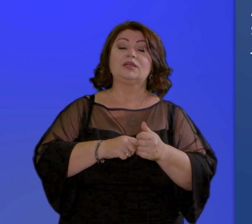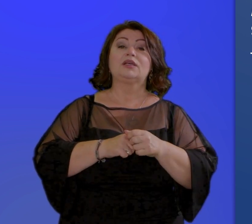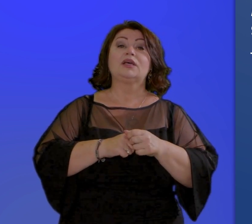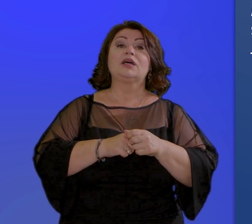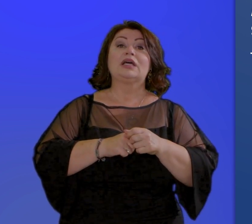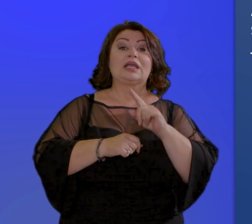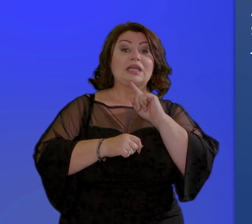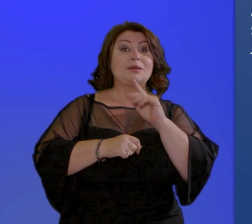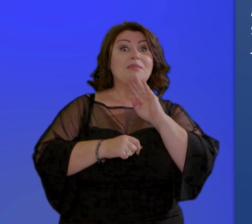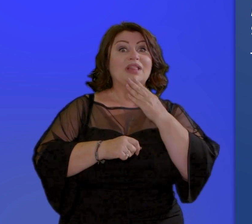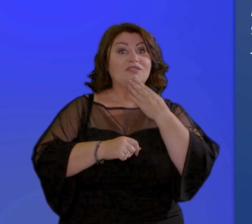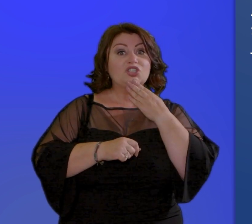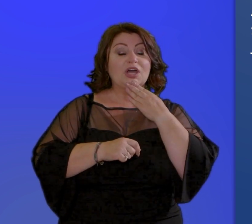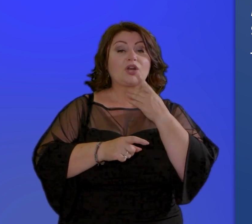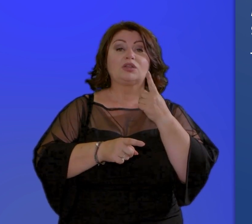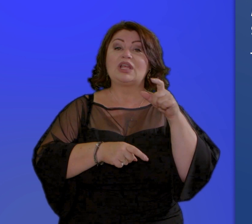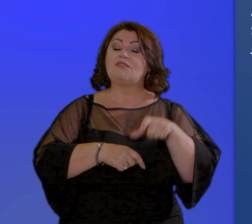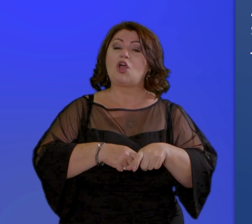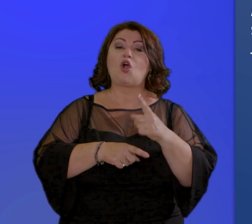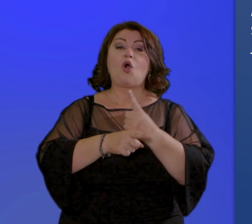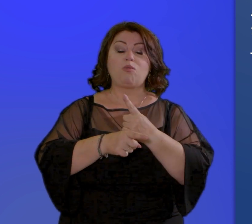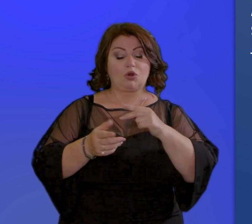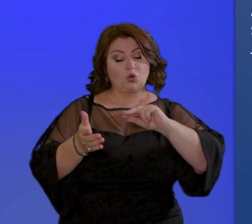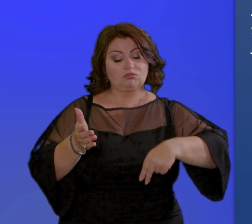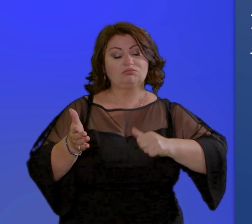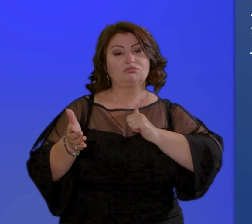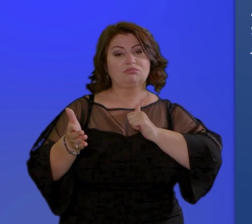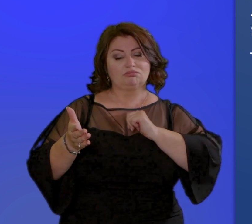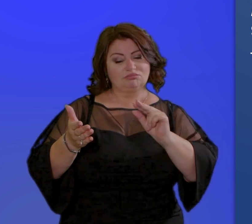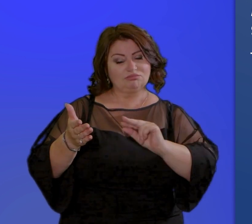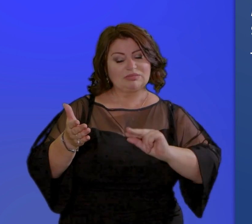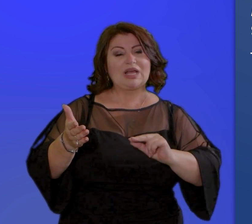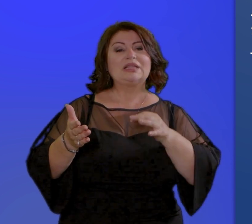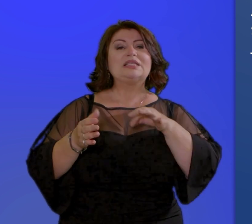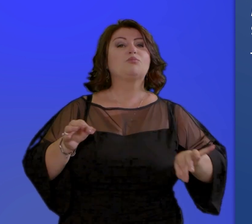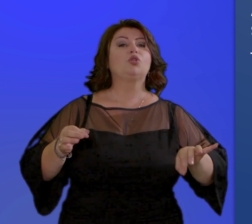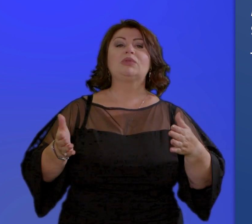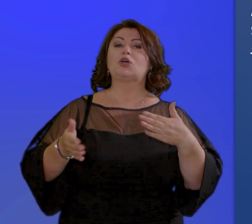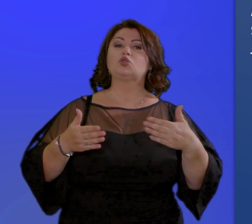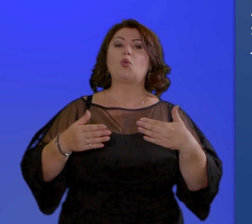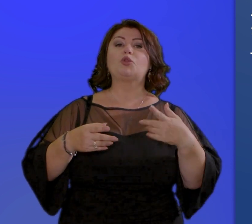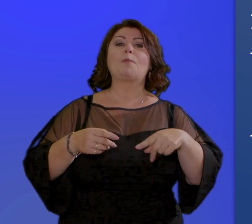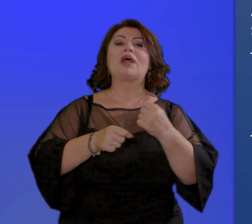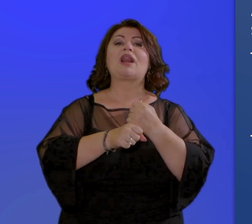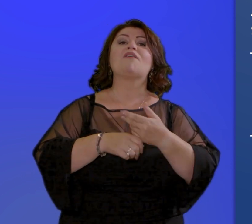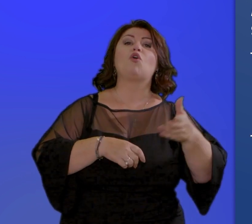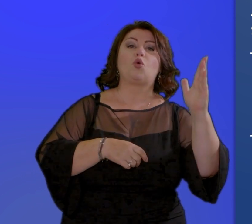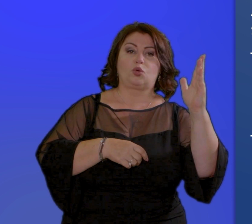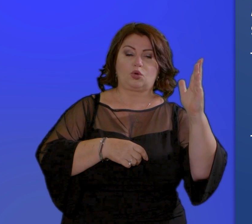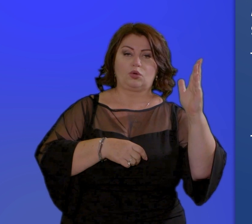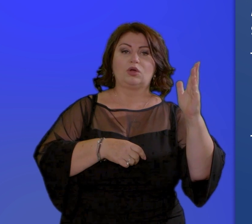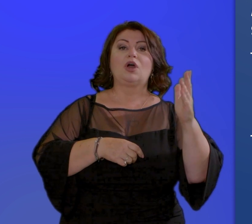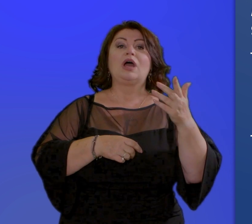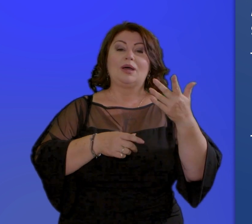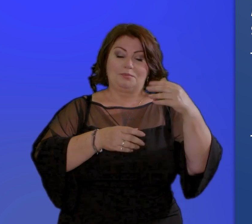disponibilità al lavoro did resa dai componenti del nucleo familiare del patto per il lavoro